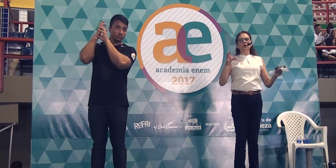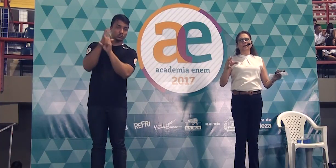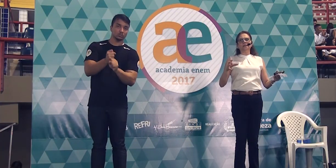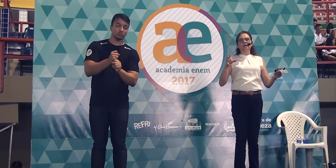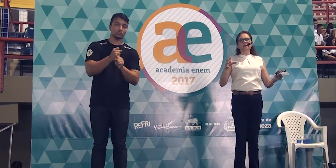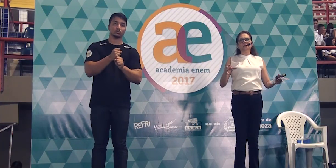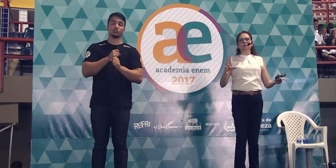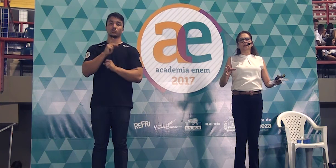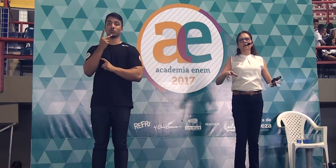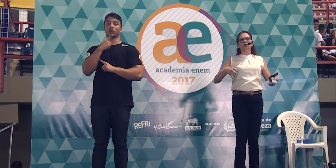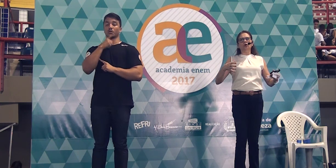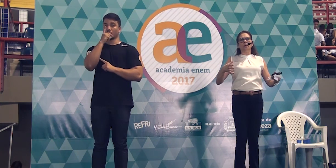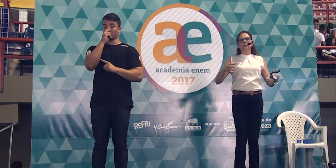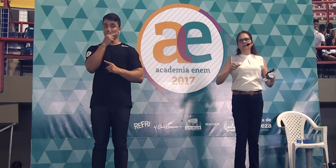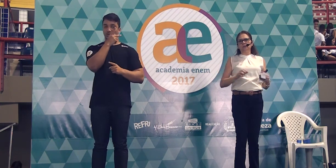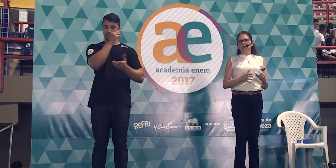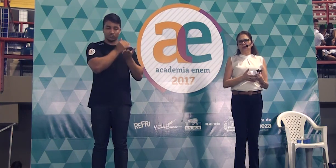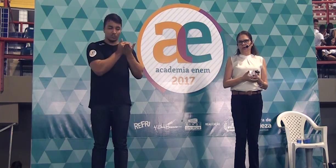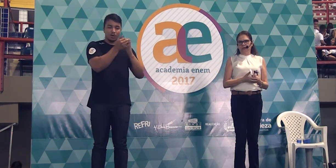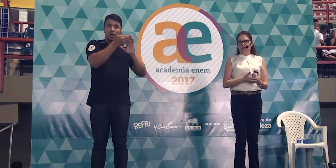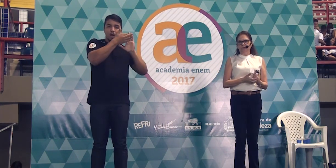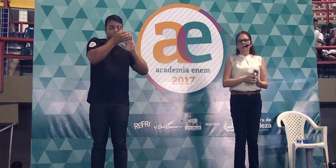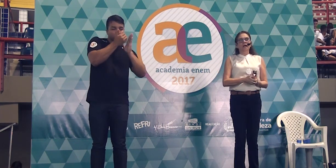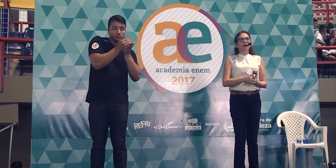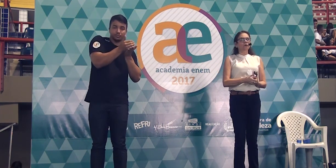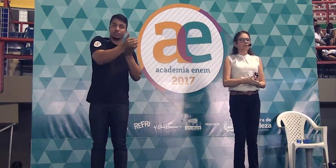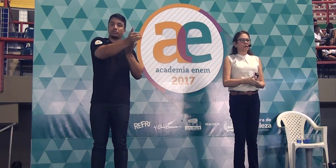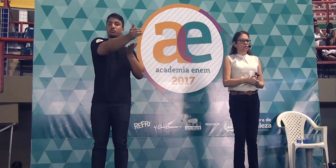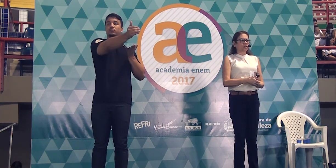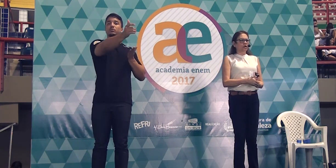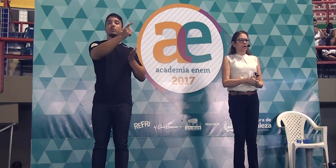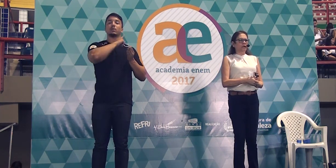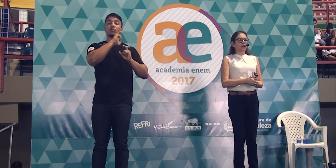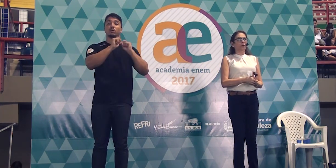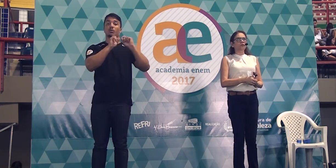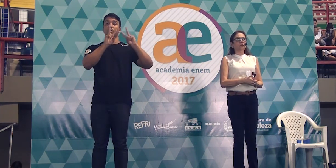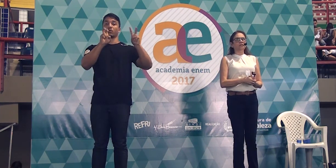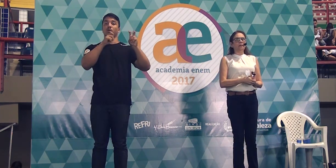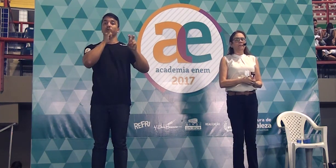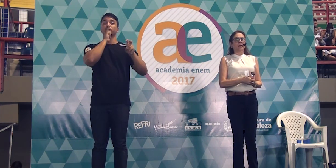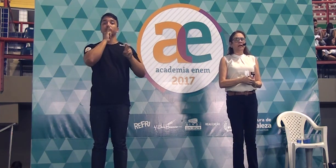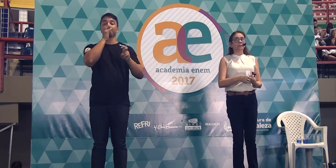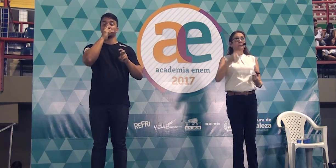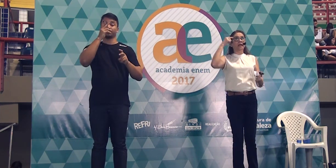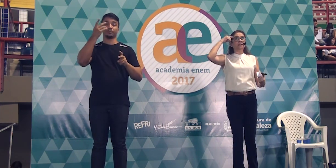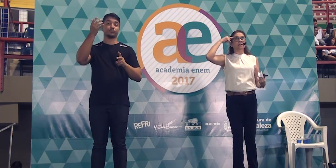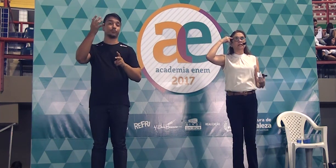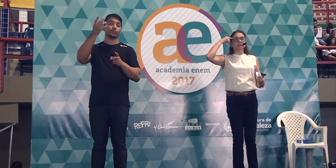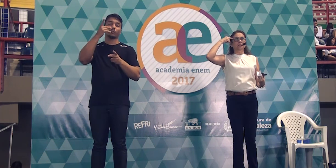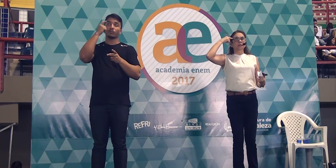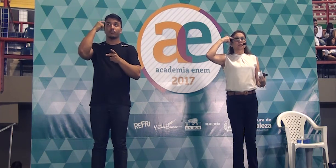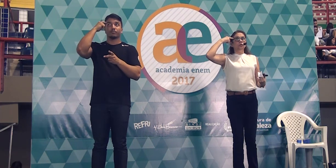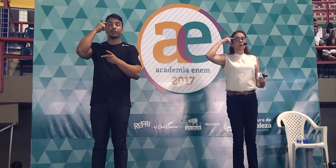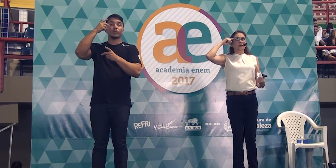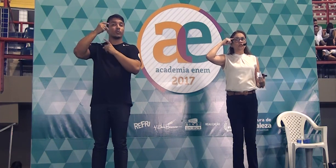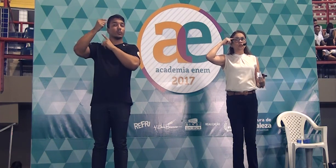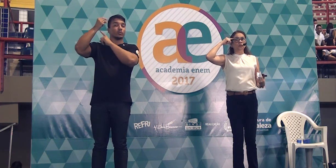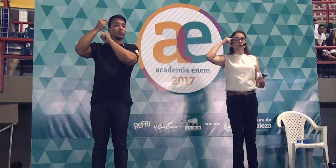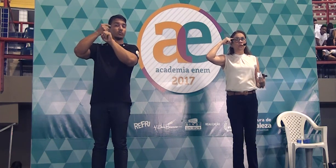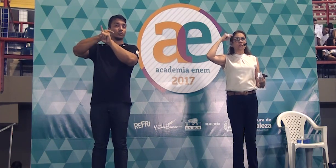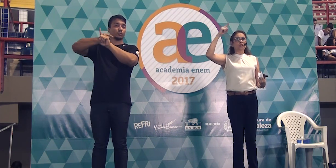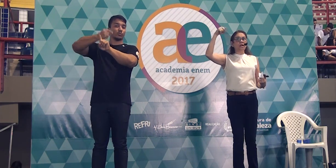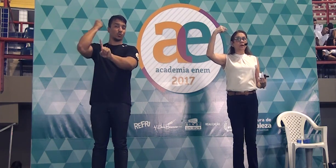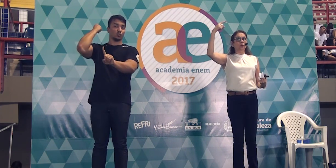aluno que começa a redação dele com alusão histórica. Alusão histórica é quando você pensa num